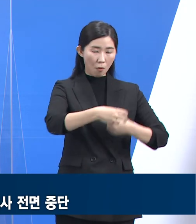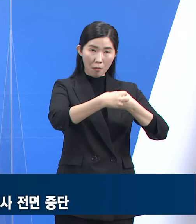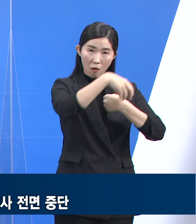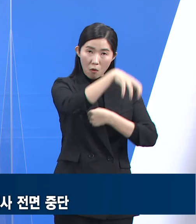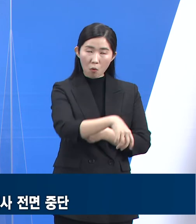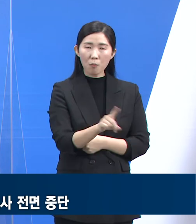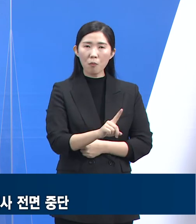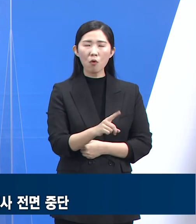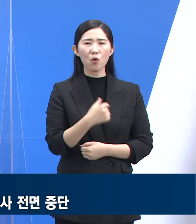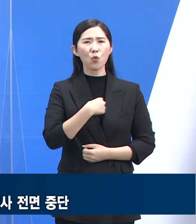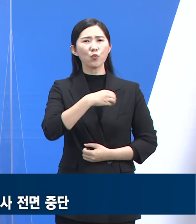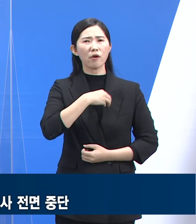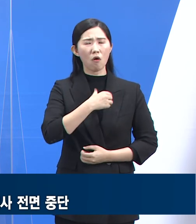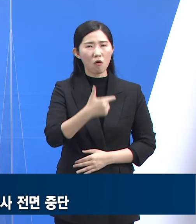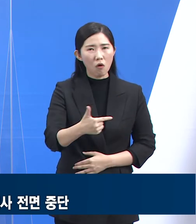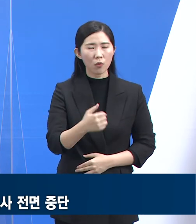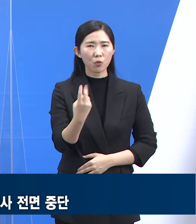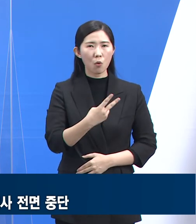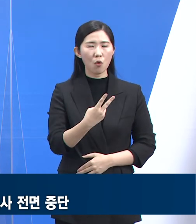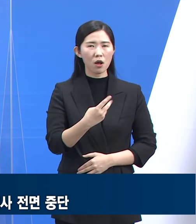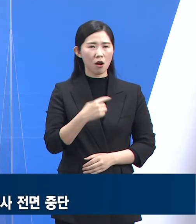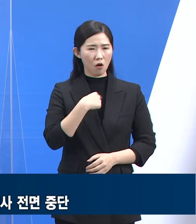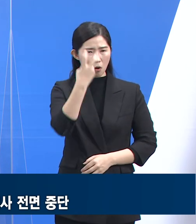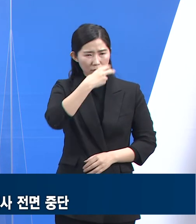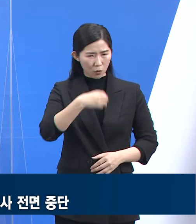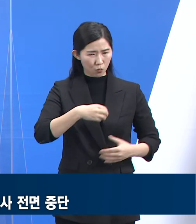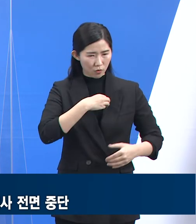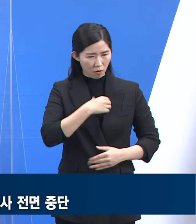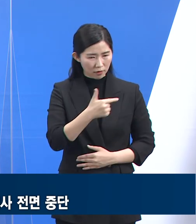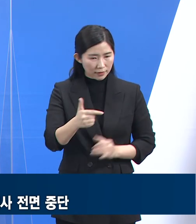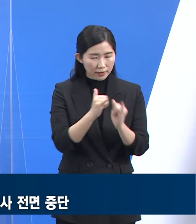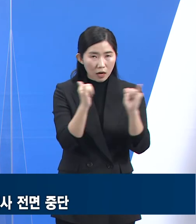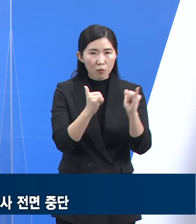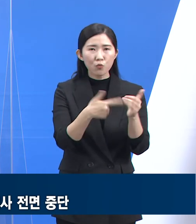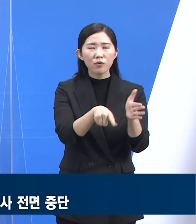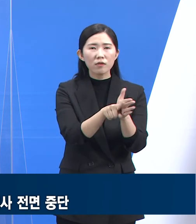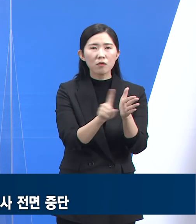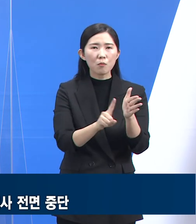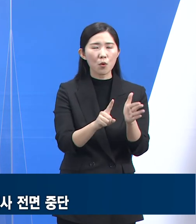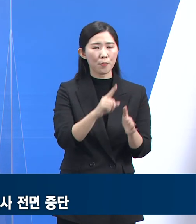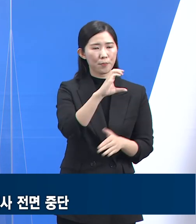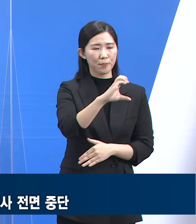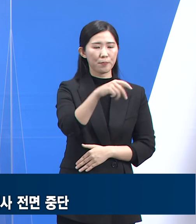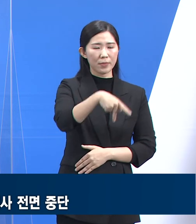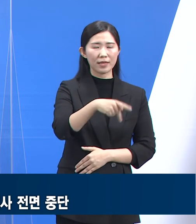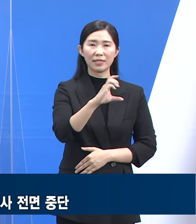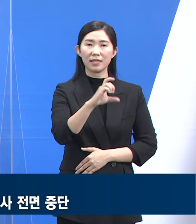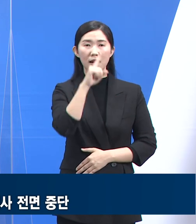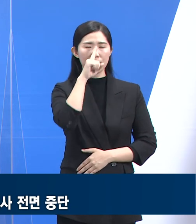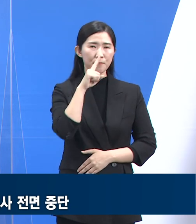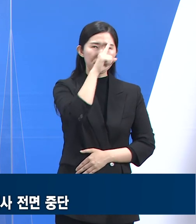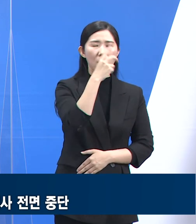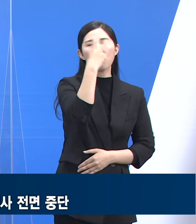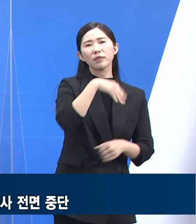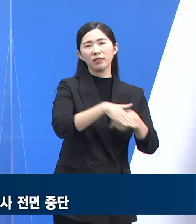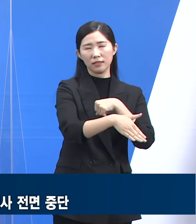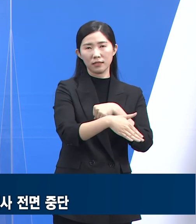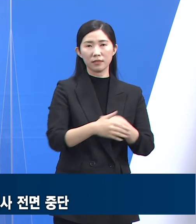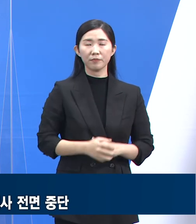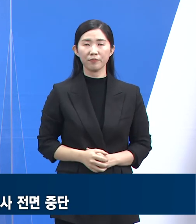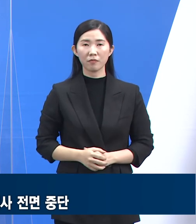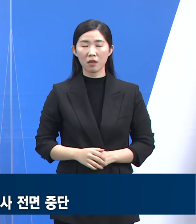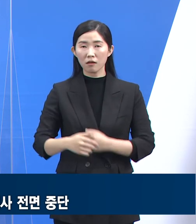우선순위 대상 PCR검사만 실시하며 신속항원검사는 도내 호흡기 진료 지정 의료기관 2294개소,